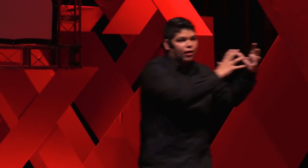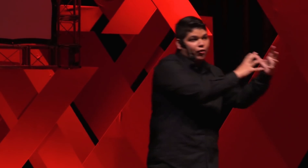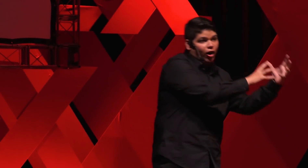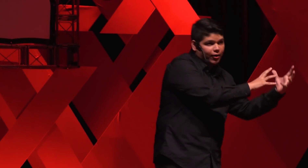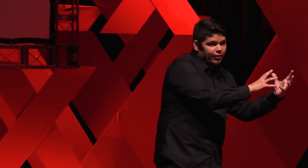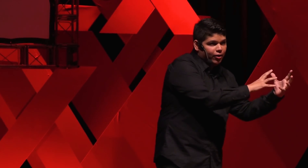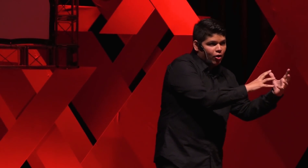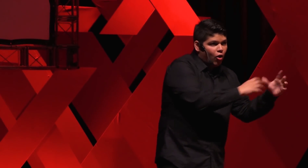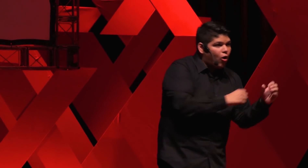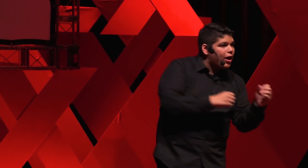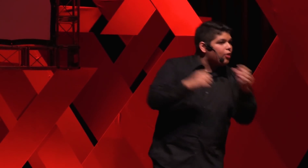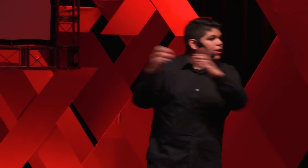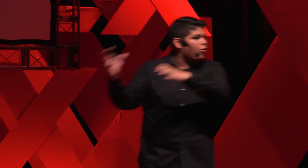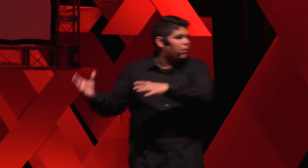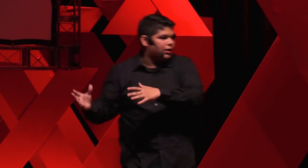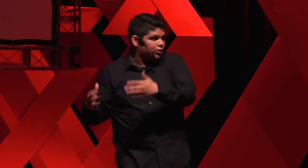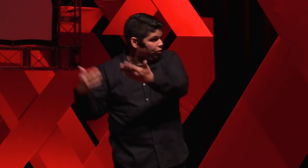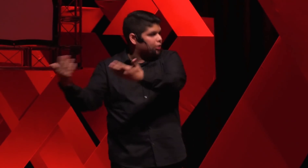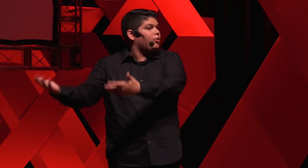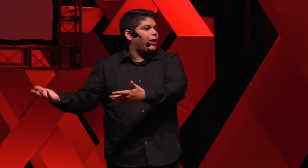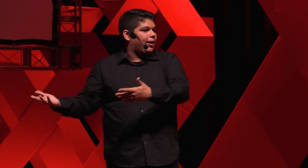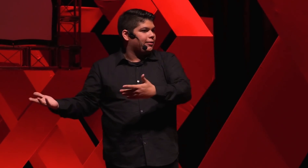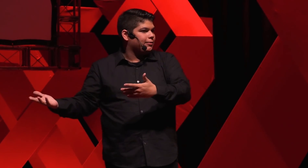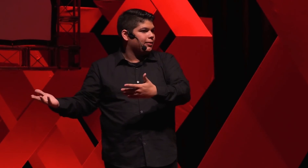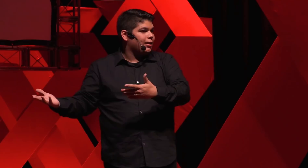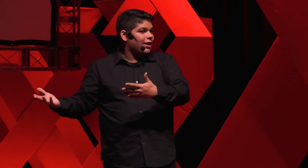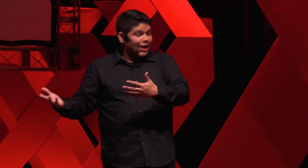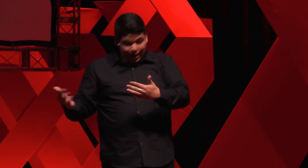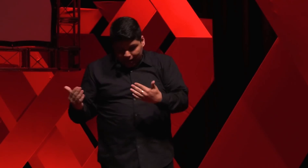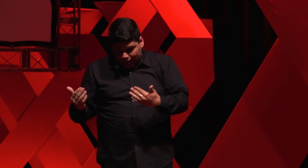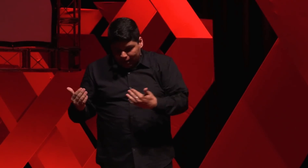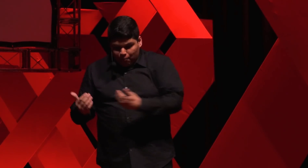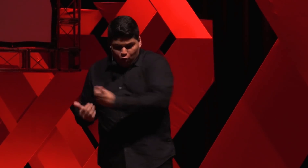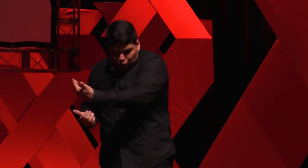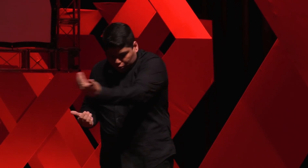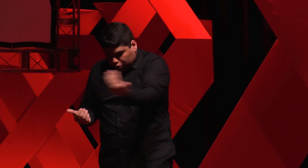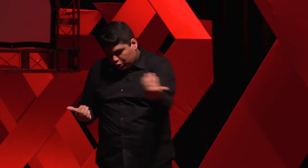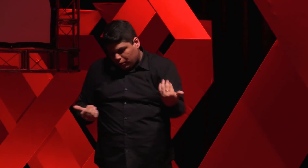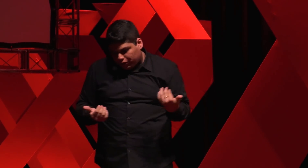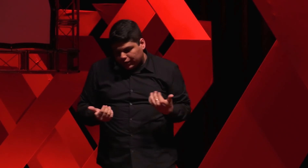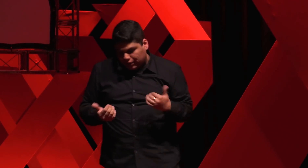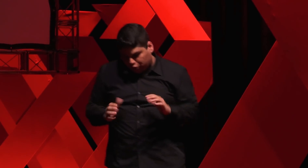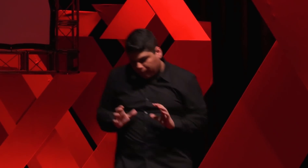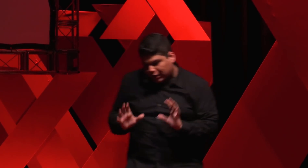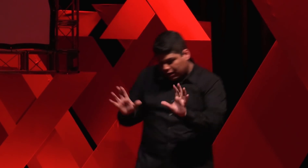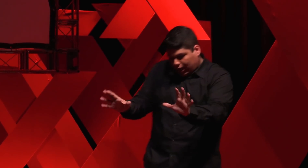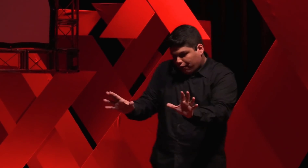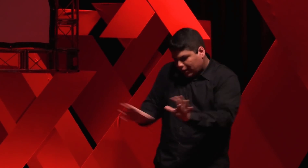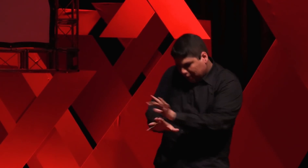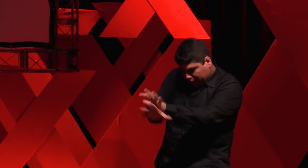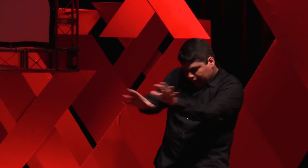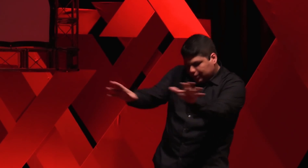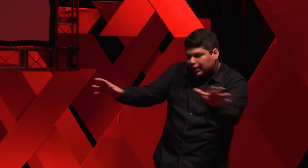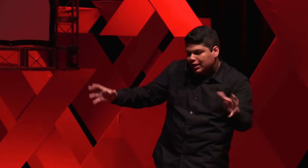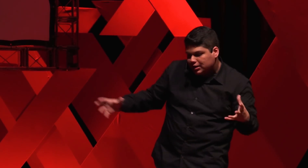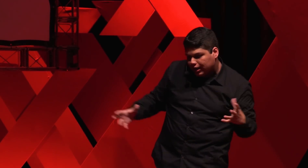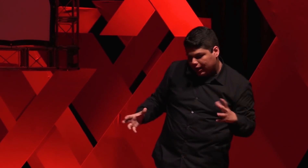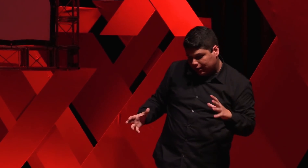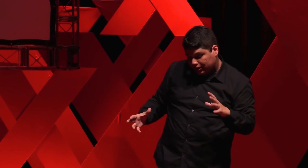minha avó, ou eram da Umbanda e do Candomblé. E muitos dos meus vizinhos praticavam essa diversidade de crenças,